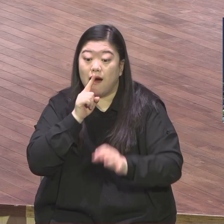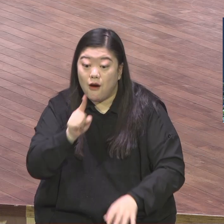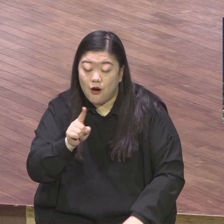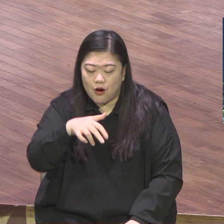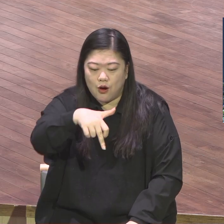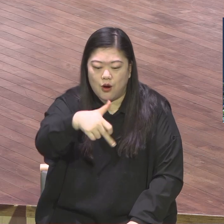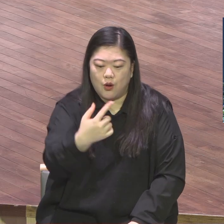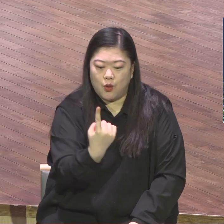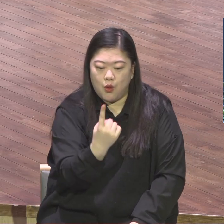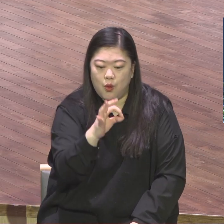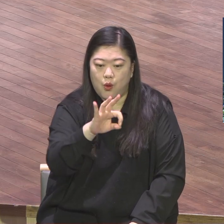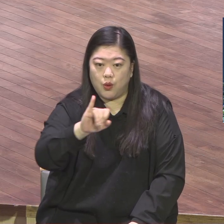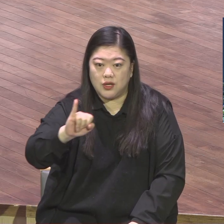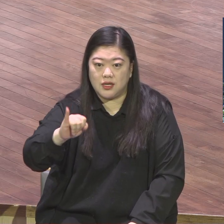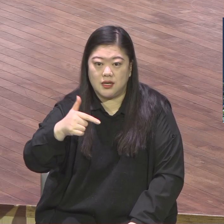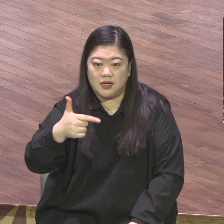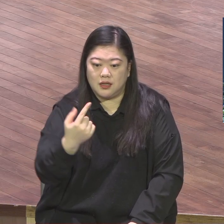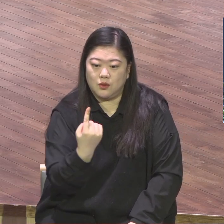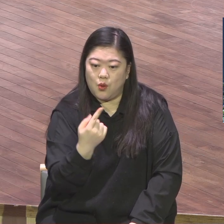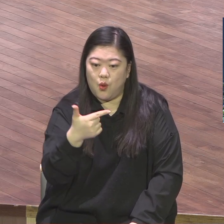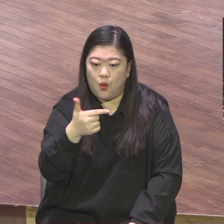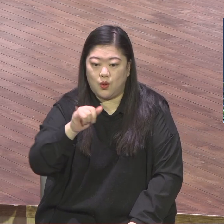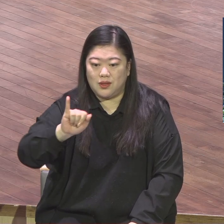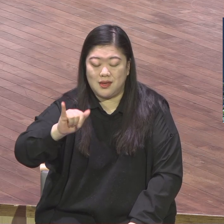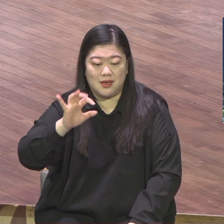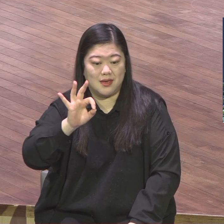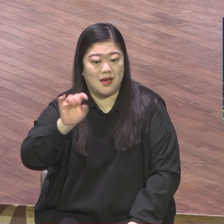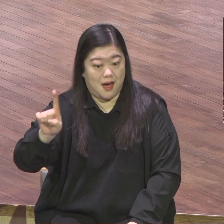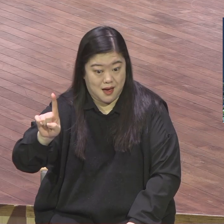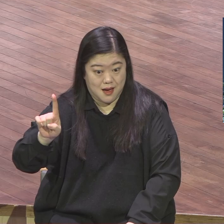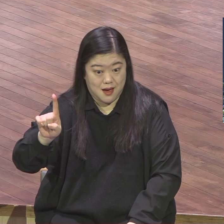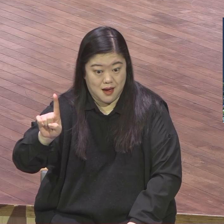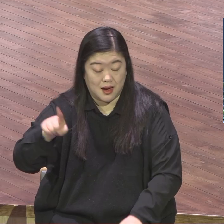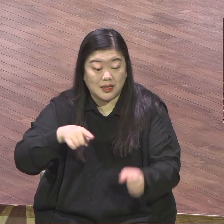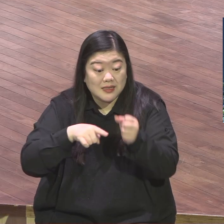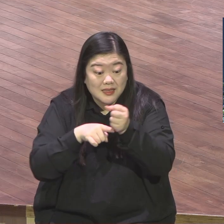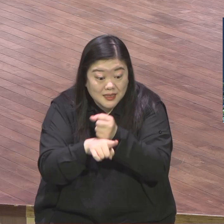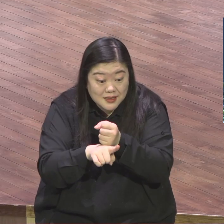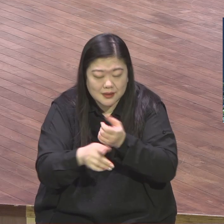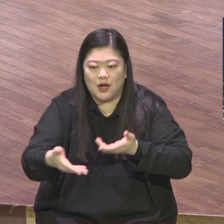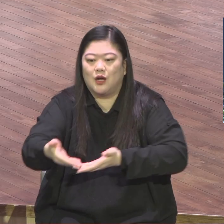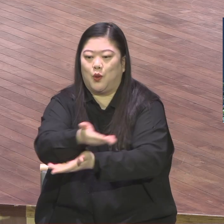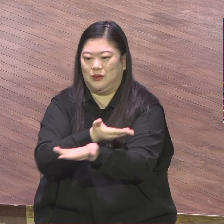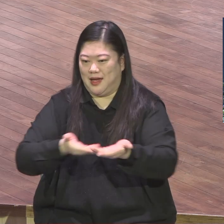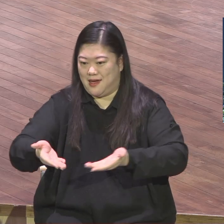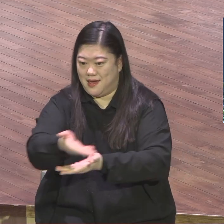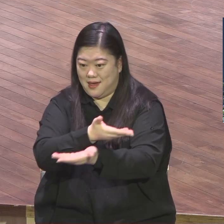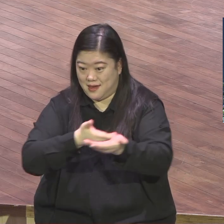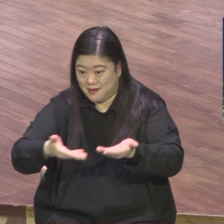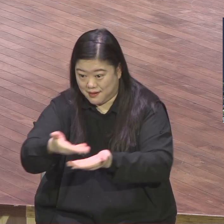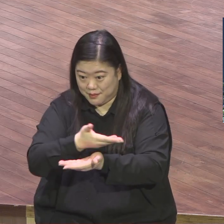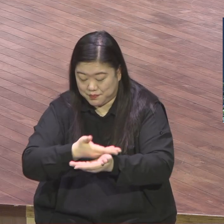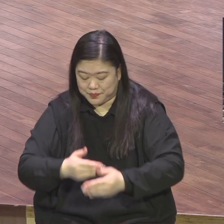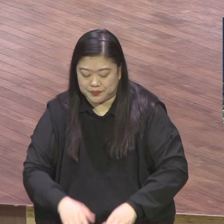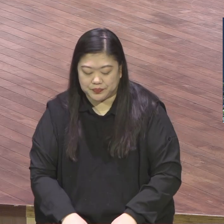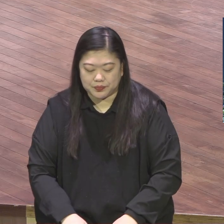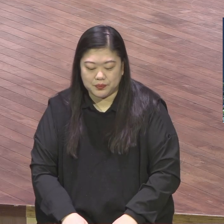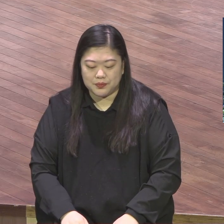동력하다 그런 의미가 있어요. 사도 바울은 빌리포스 교회 성도들이 자신의 사역에 동력하고 있기